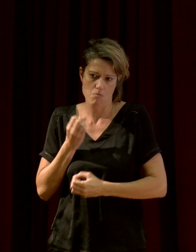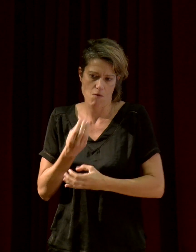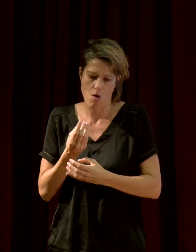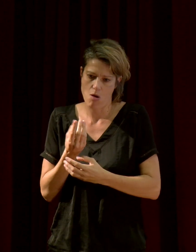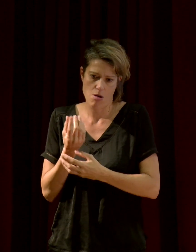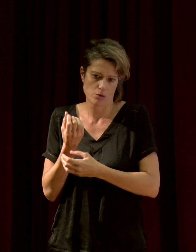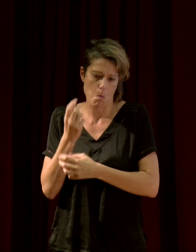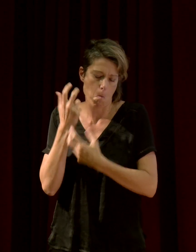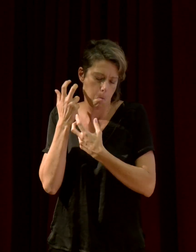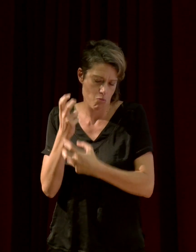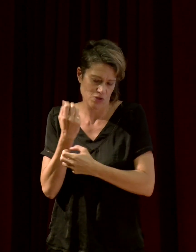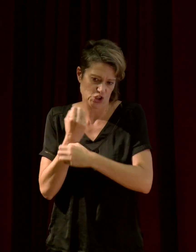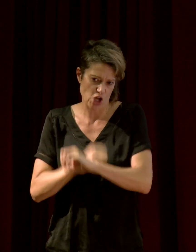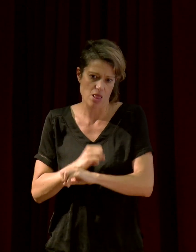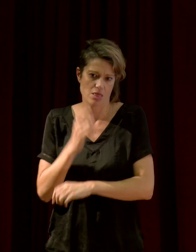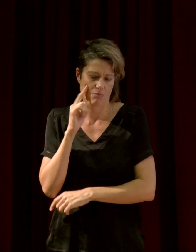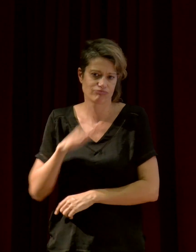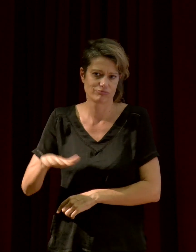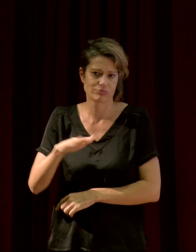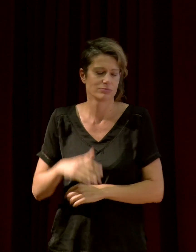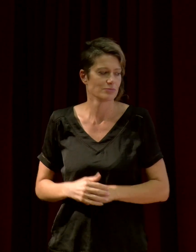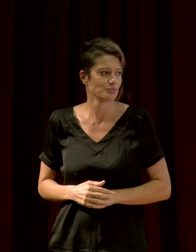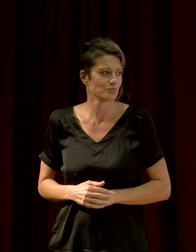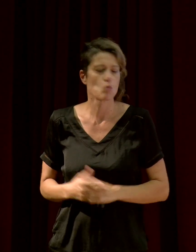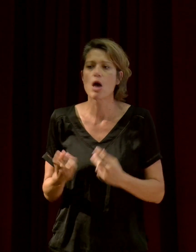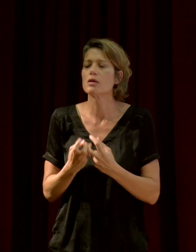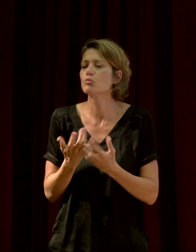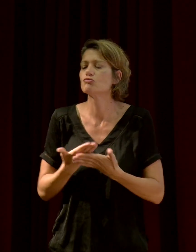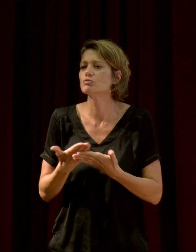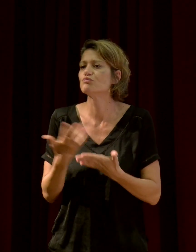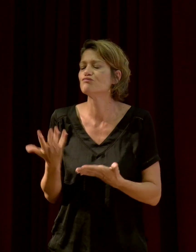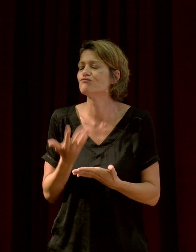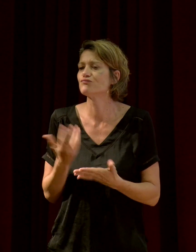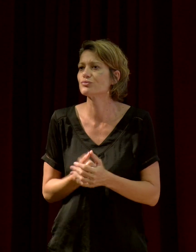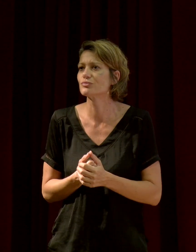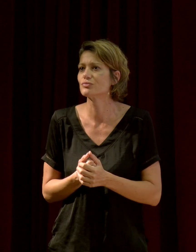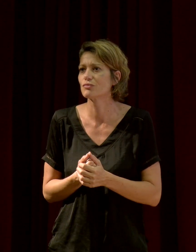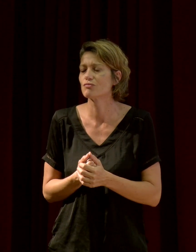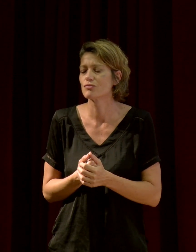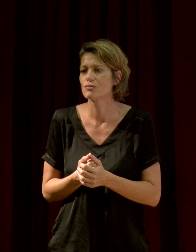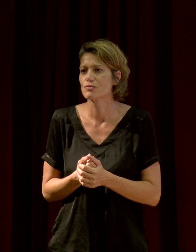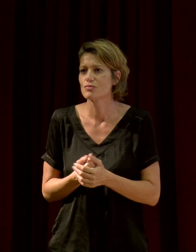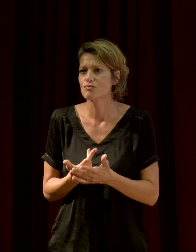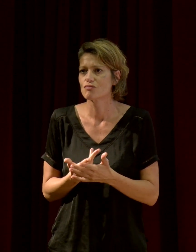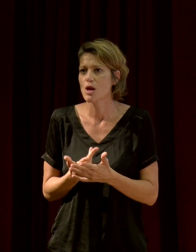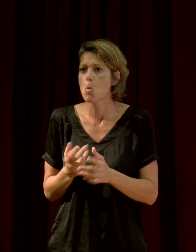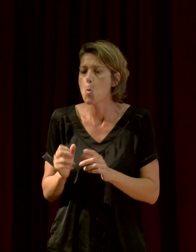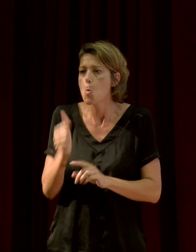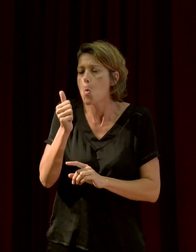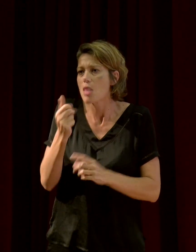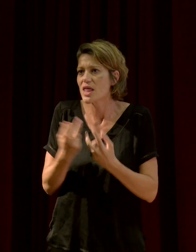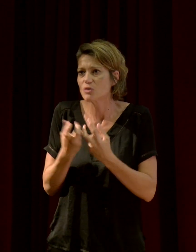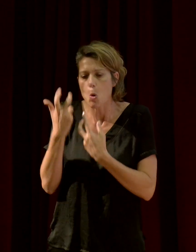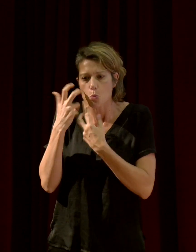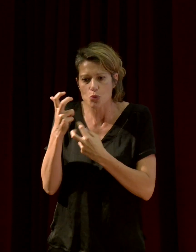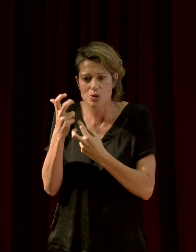je ne sais plus s'il y a un exemple où il y a des, je ne me souviens même plus, où le bruit est intéressant pour les animaux, mais